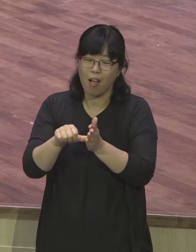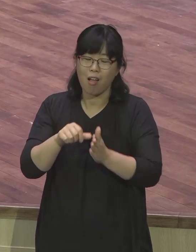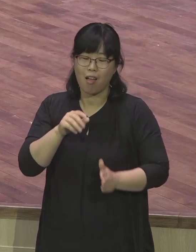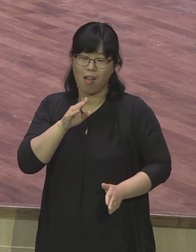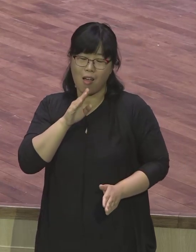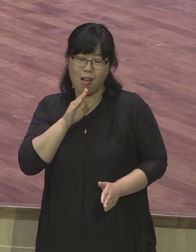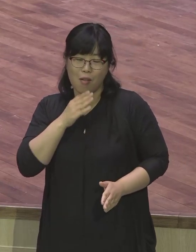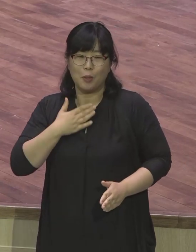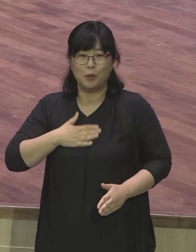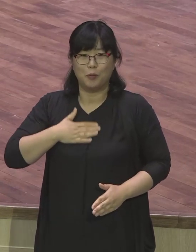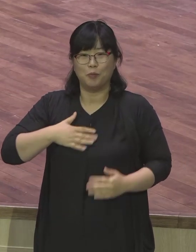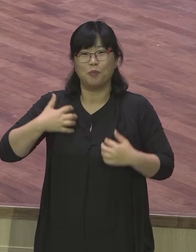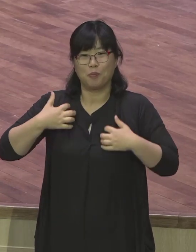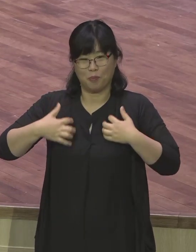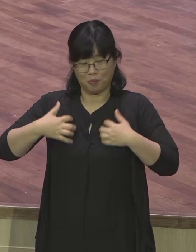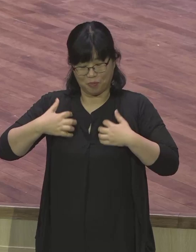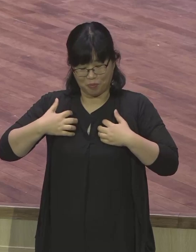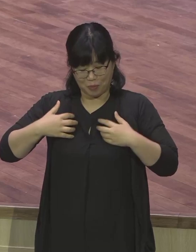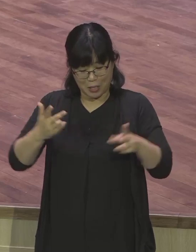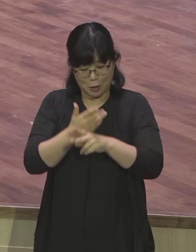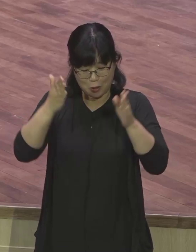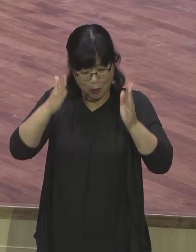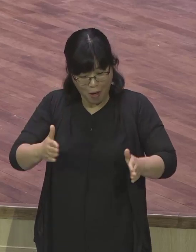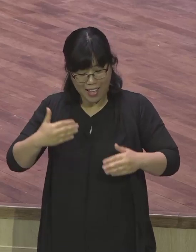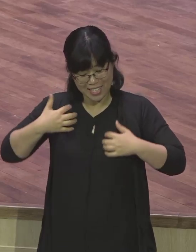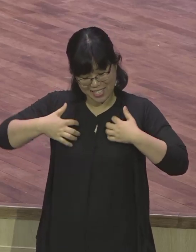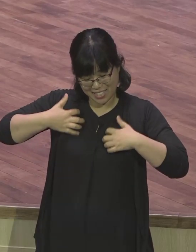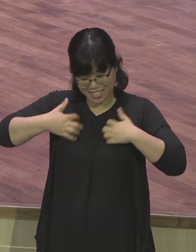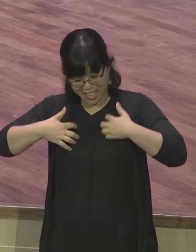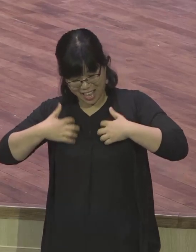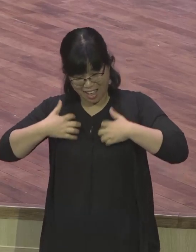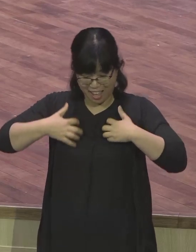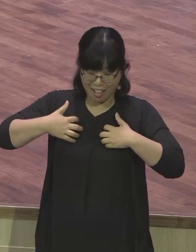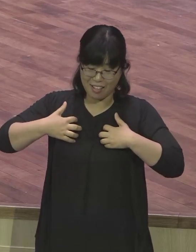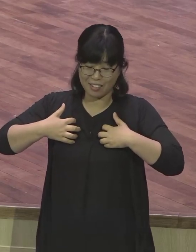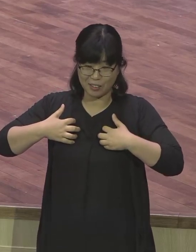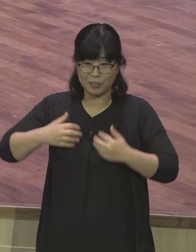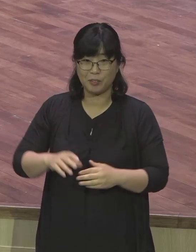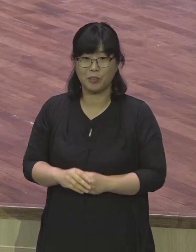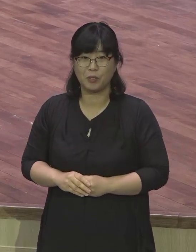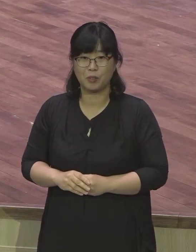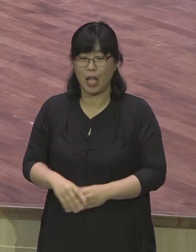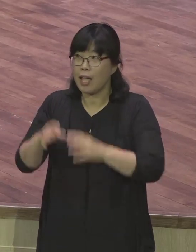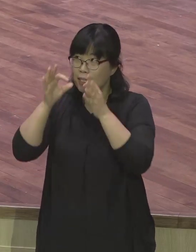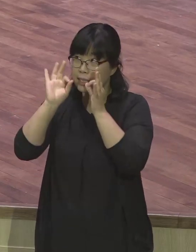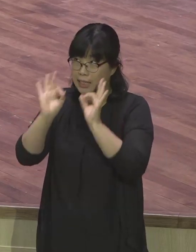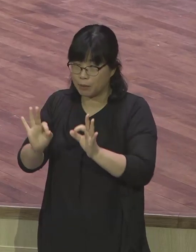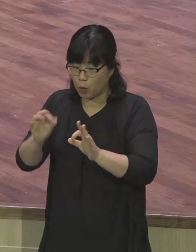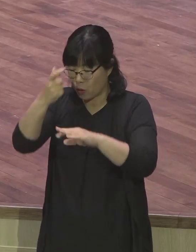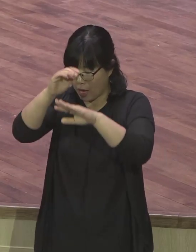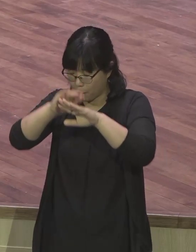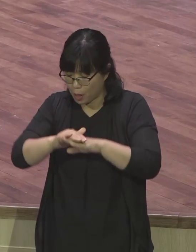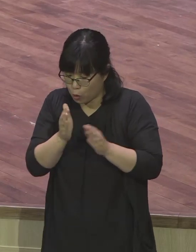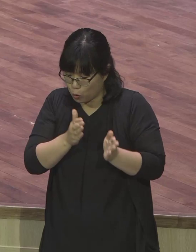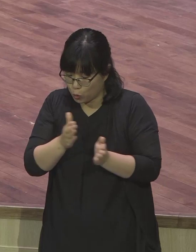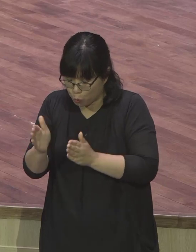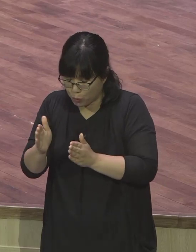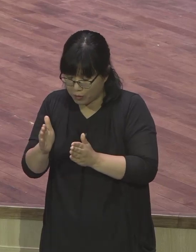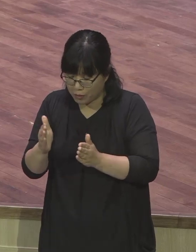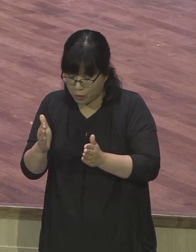복음 인생을 산 것 같습니다 금요기도회에 이 말씀을 준비하면서 일주일 동안 깨워서 기도한 것이